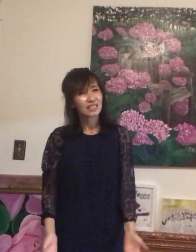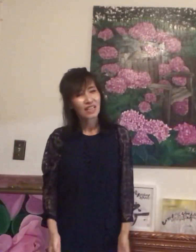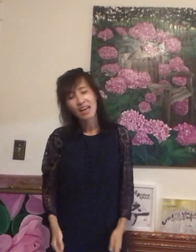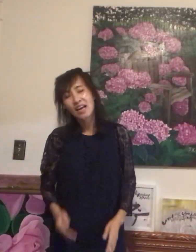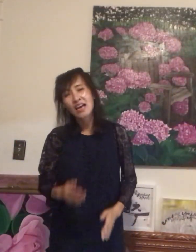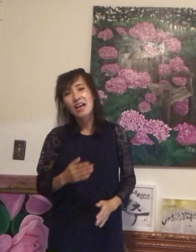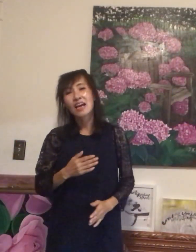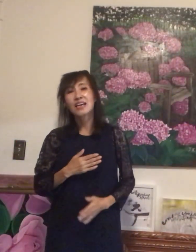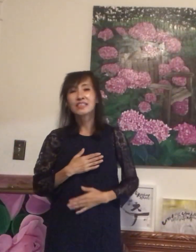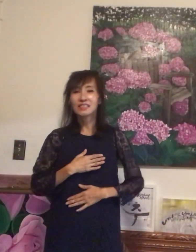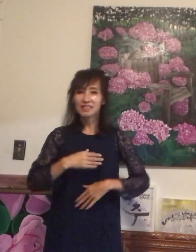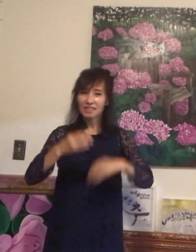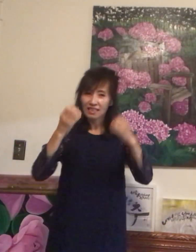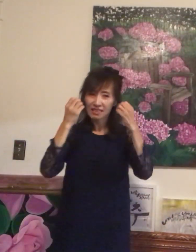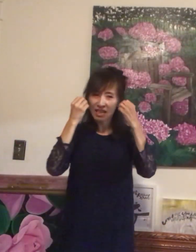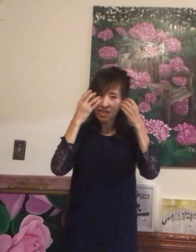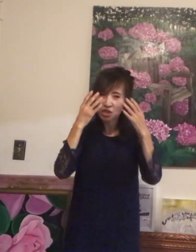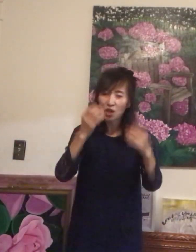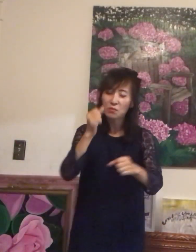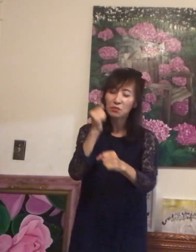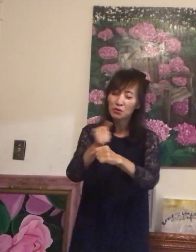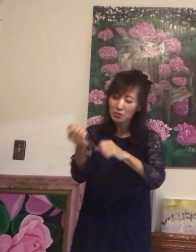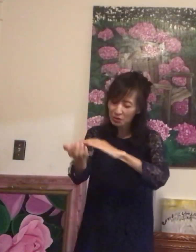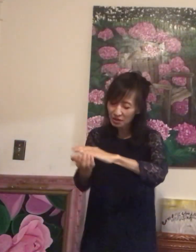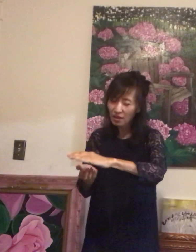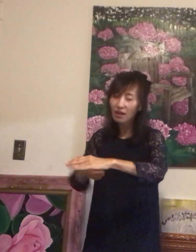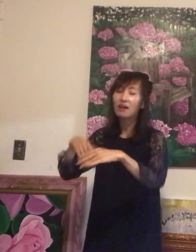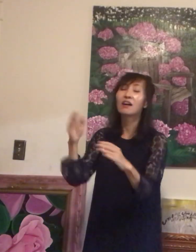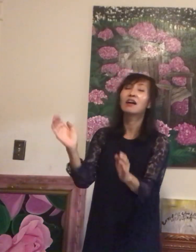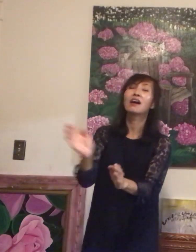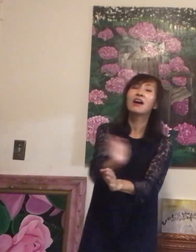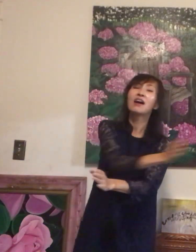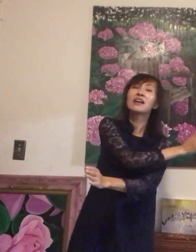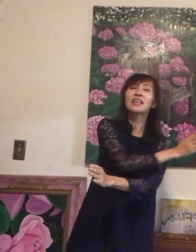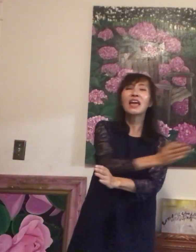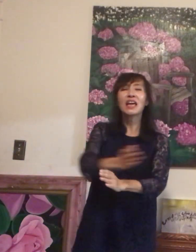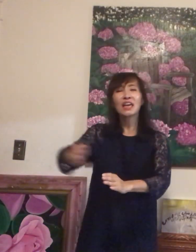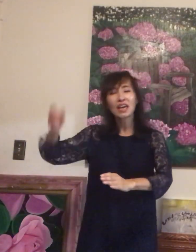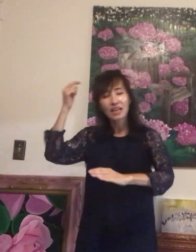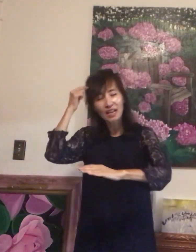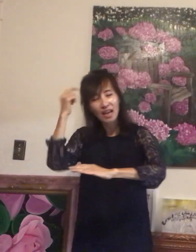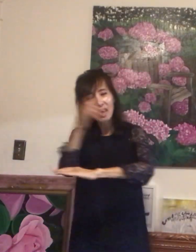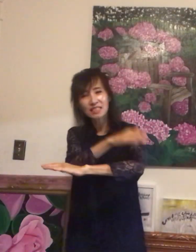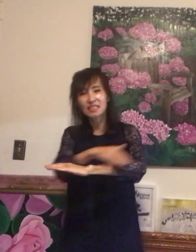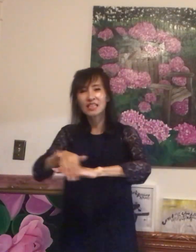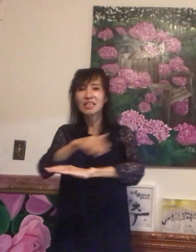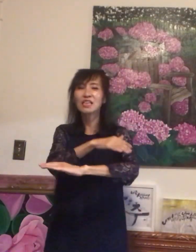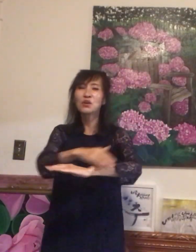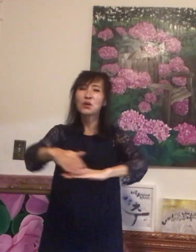나를 참새 전부터 계획하시고